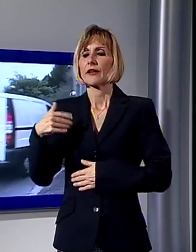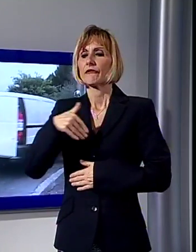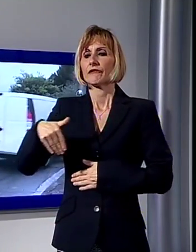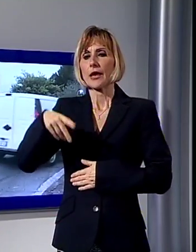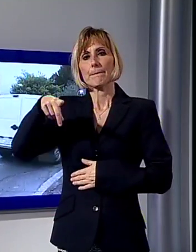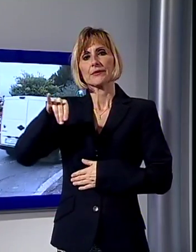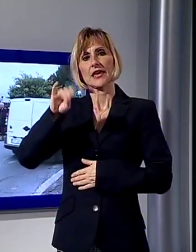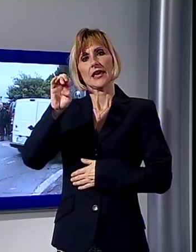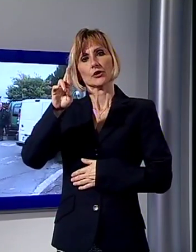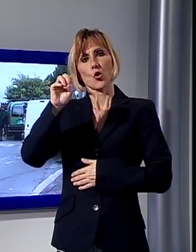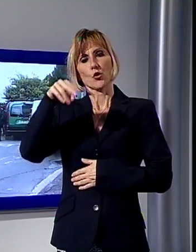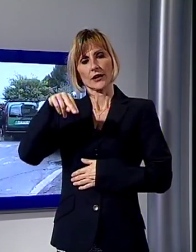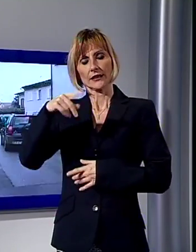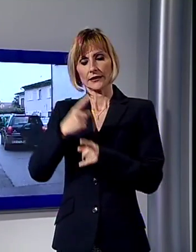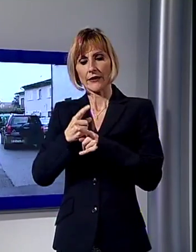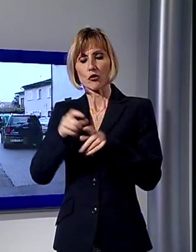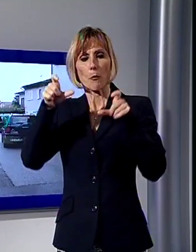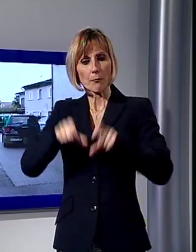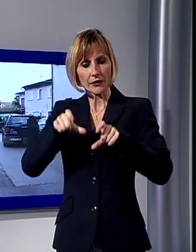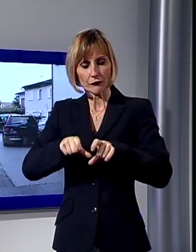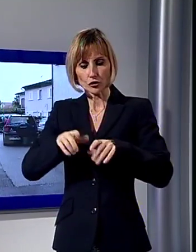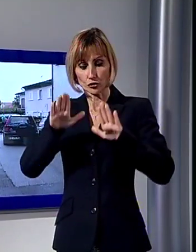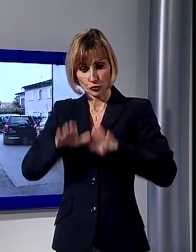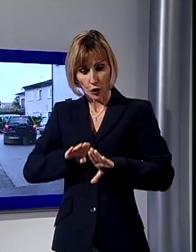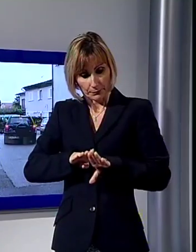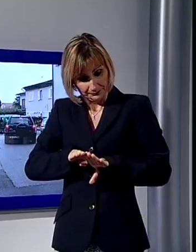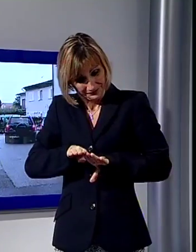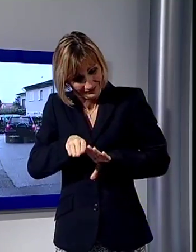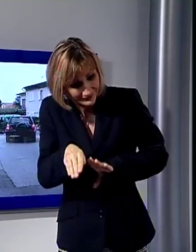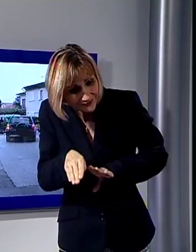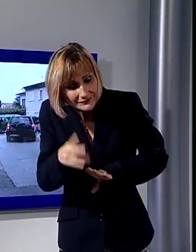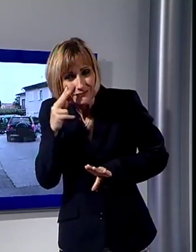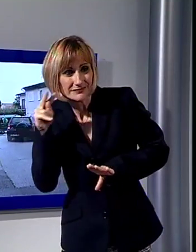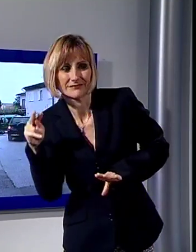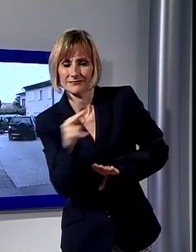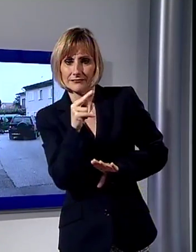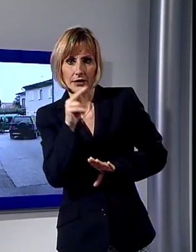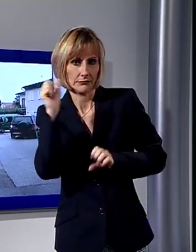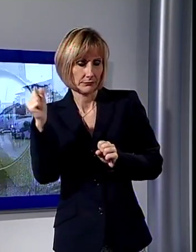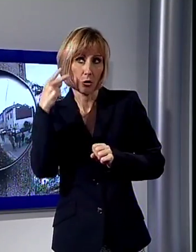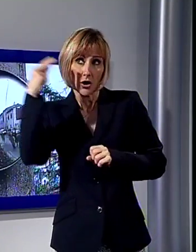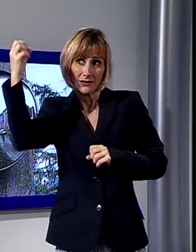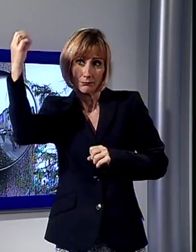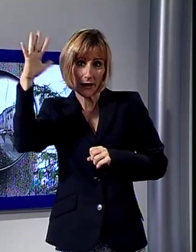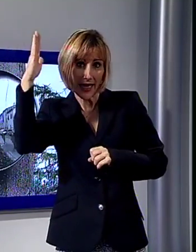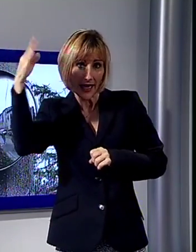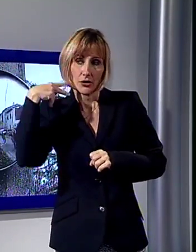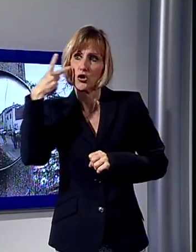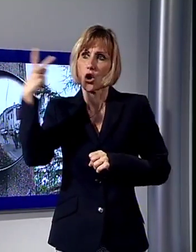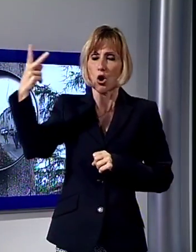necessariamente oltrepassare lo stop per vedere se arriva qualcuno dall'altra parte e lo specchio dall'altro lato della strada non sarebbe di grande aiuto.